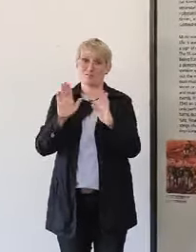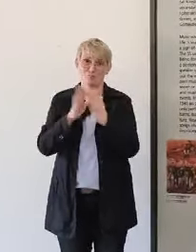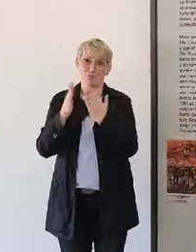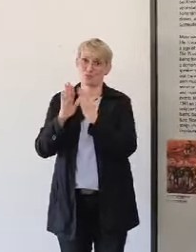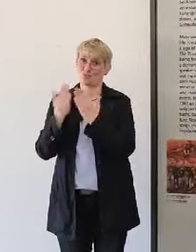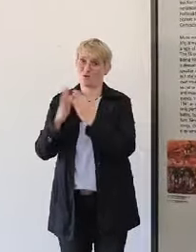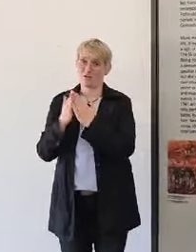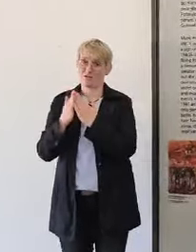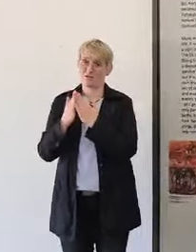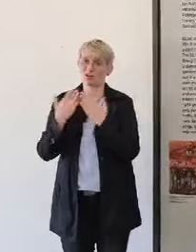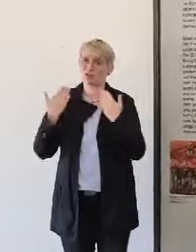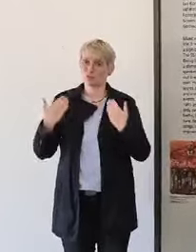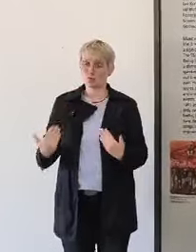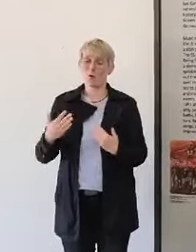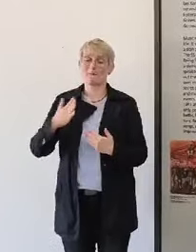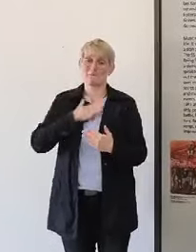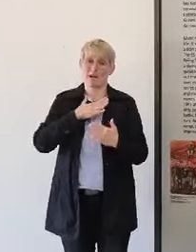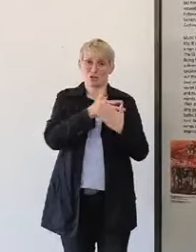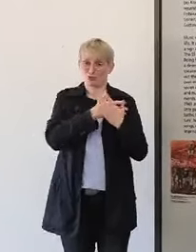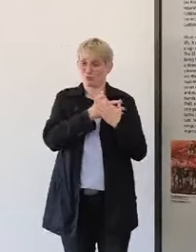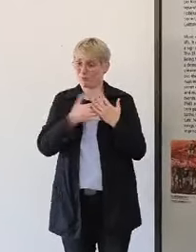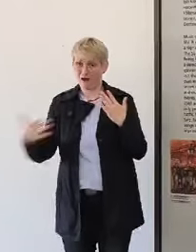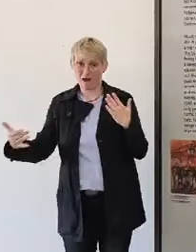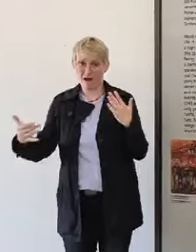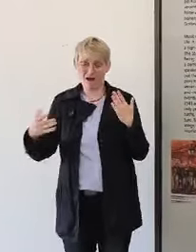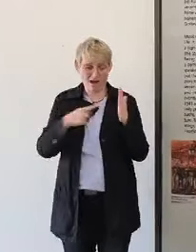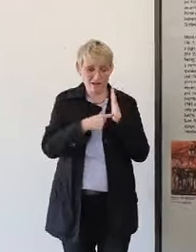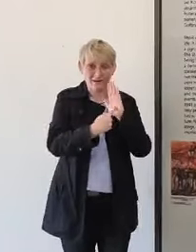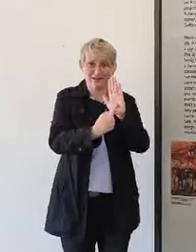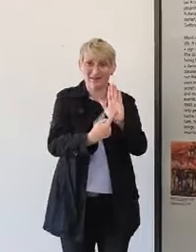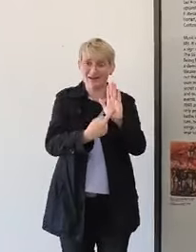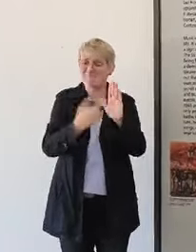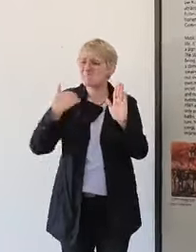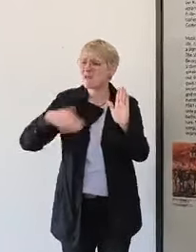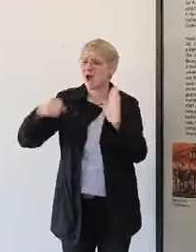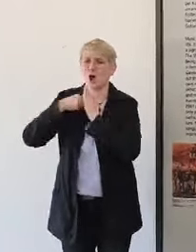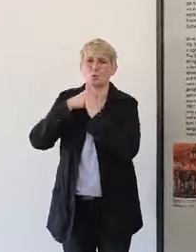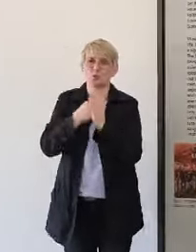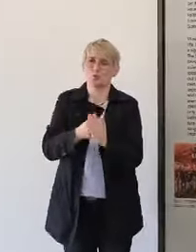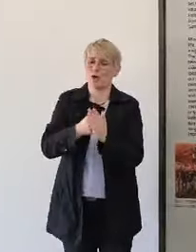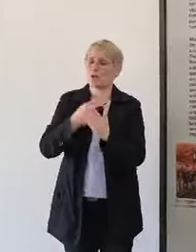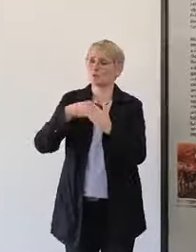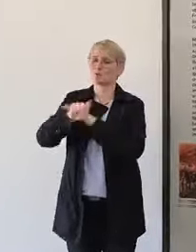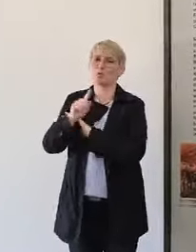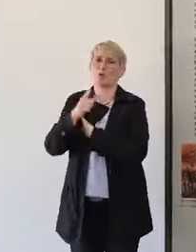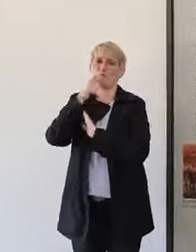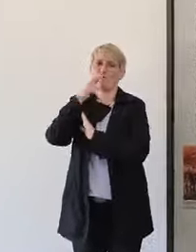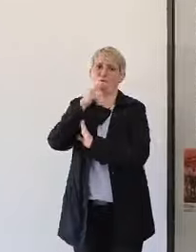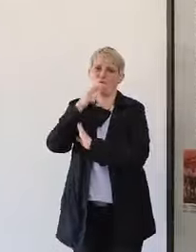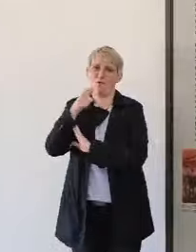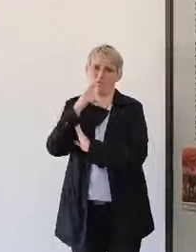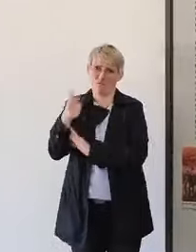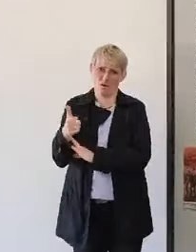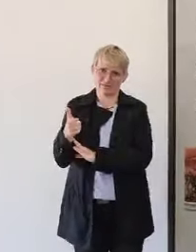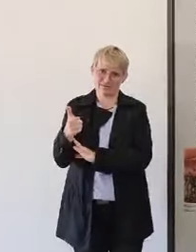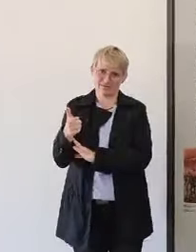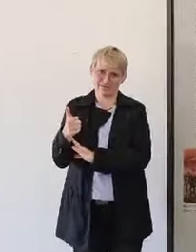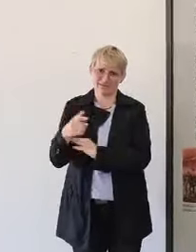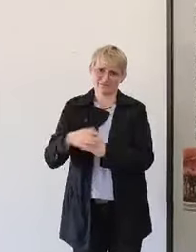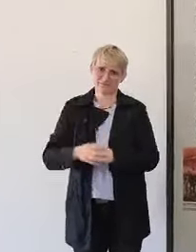Sprache, mit der ich viel mehr sagen kann als mit Wörtern. Und ich möchte gerne mit einem Bild von